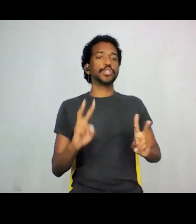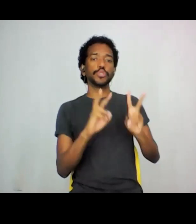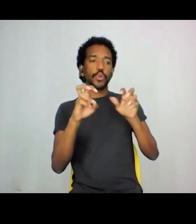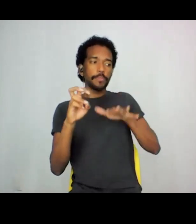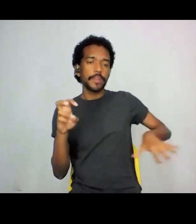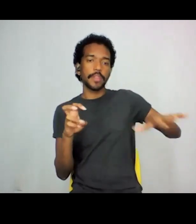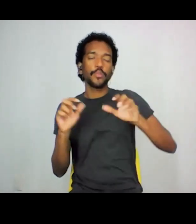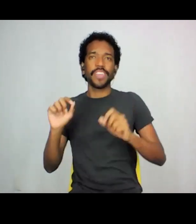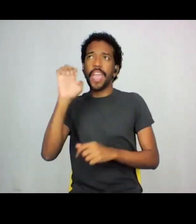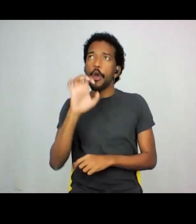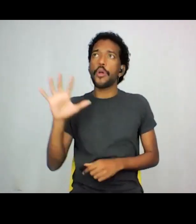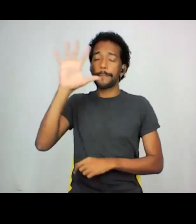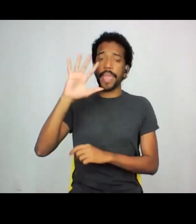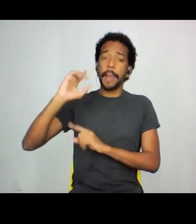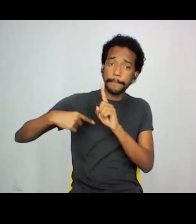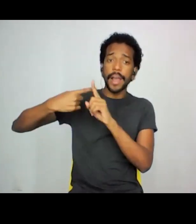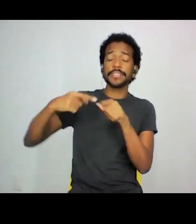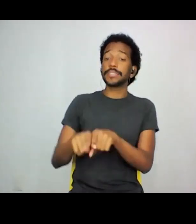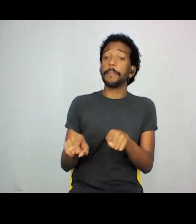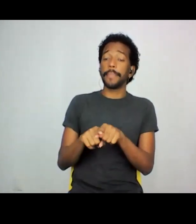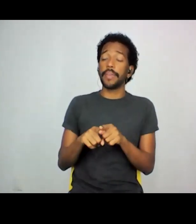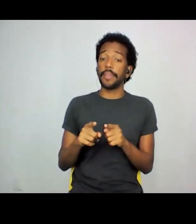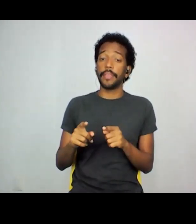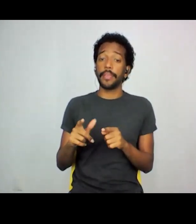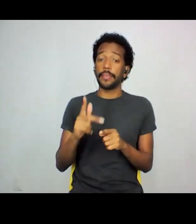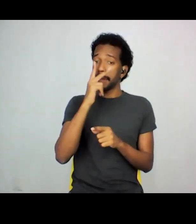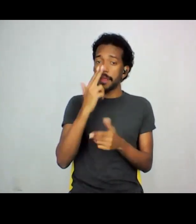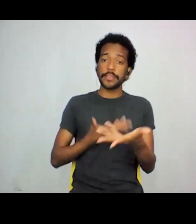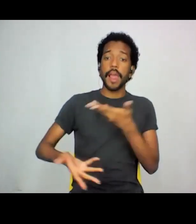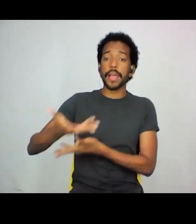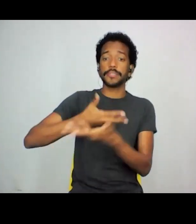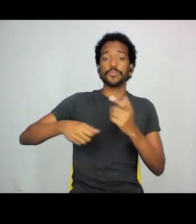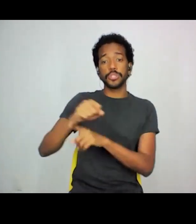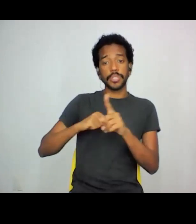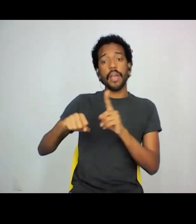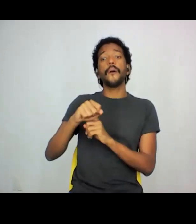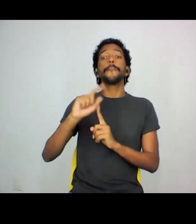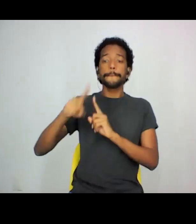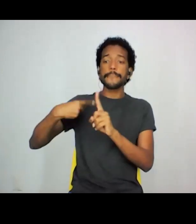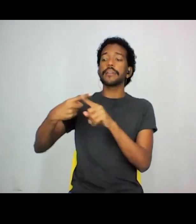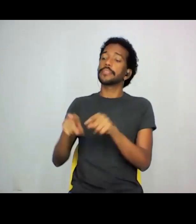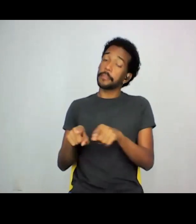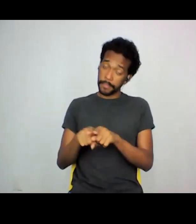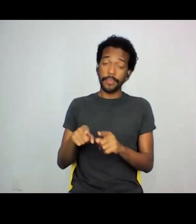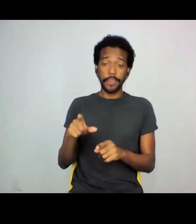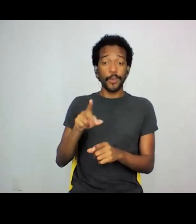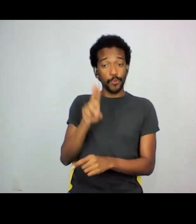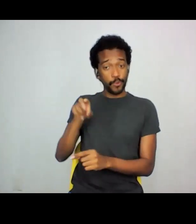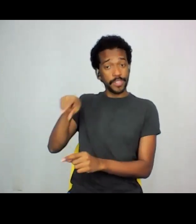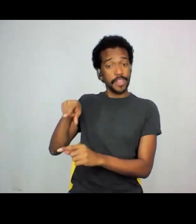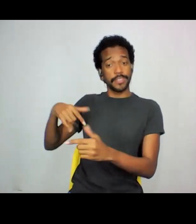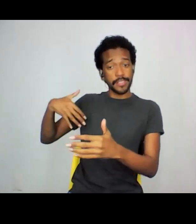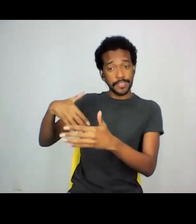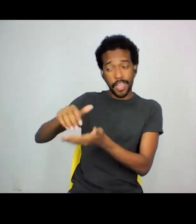europeias, mas que existem também múltiplas relações sociais envolvidas no uso desses acervos ou na própria produção.